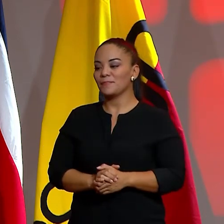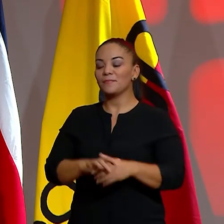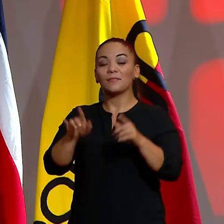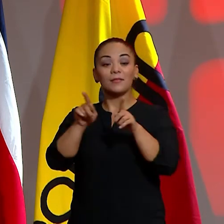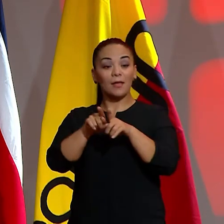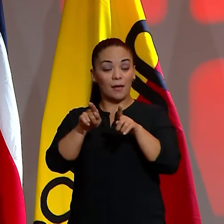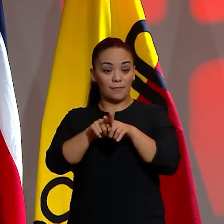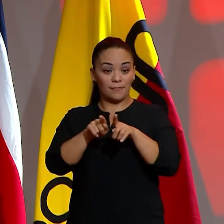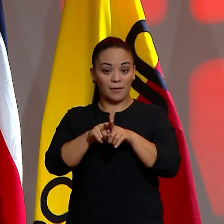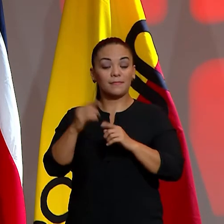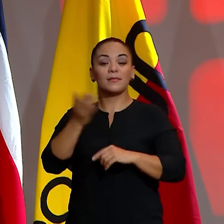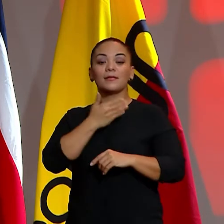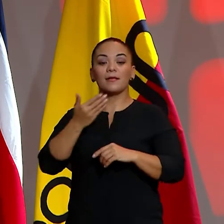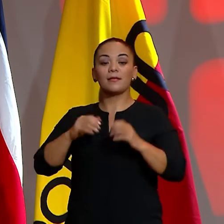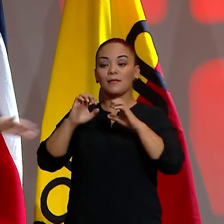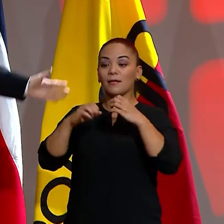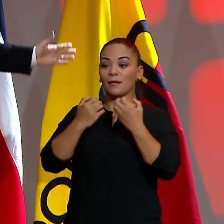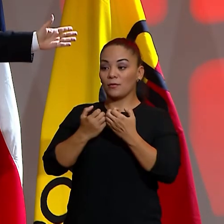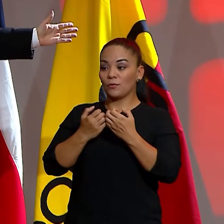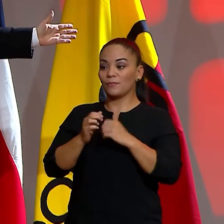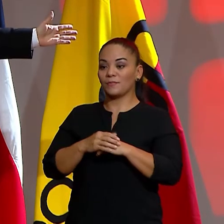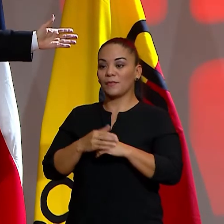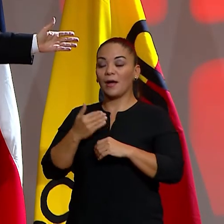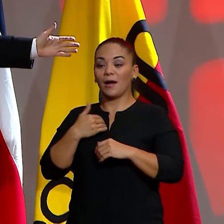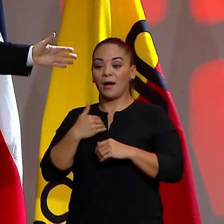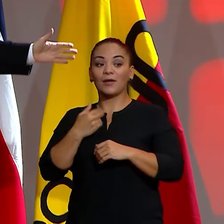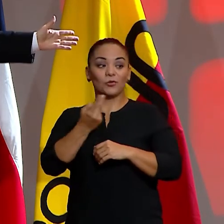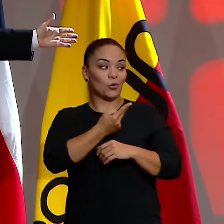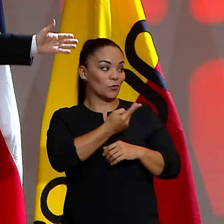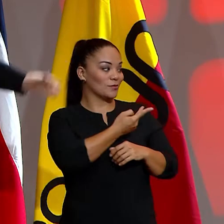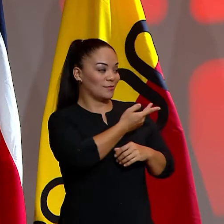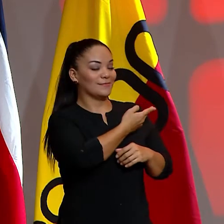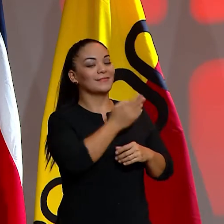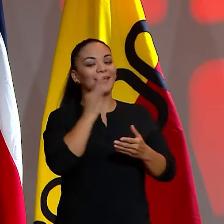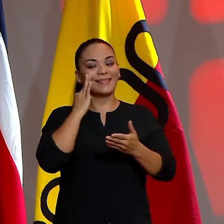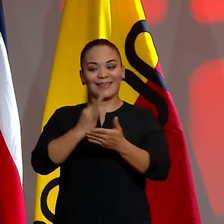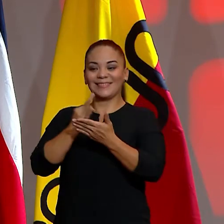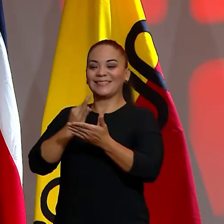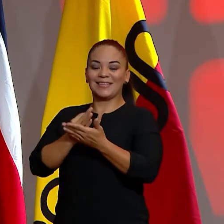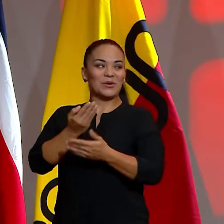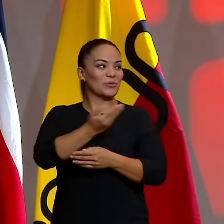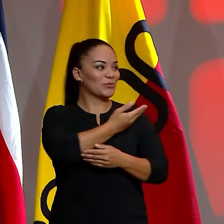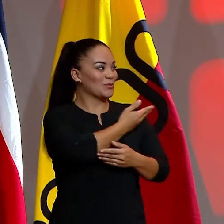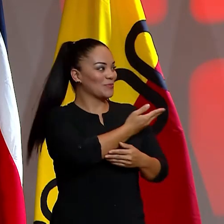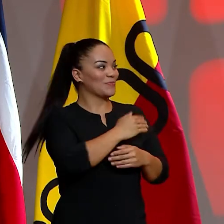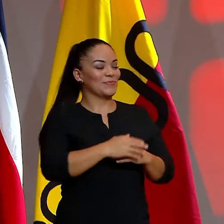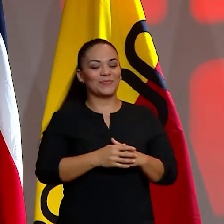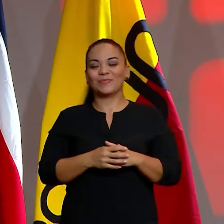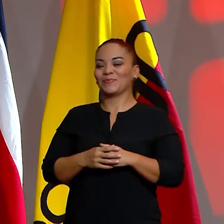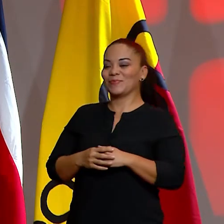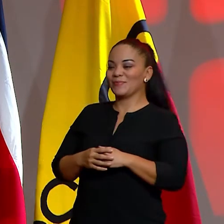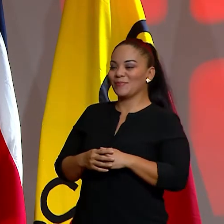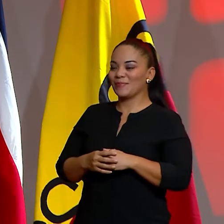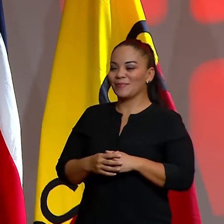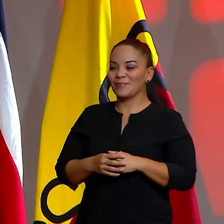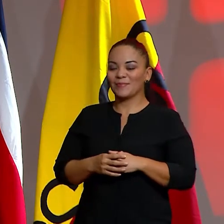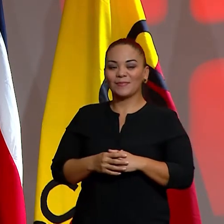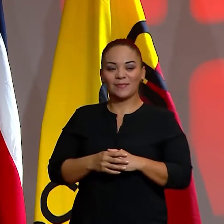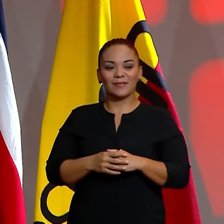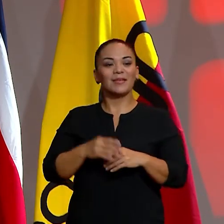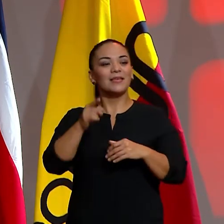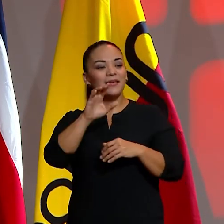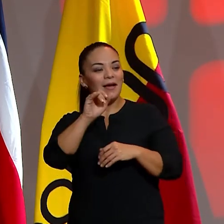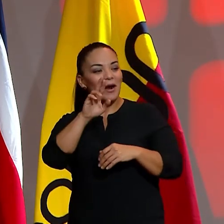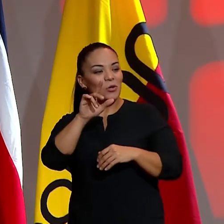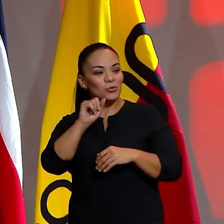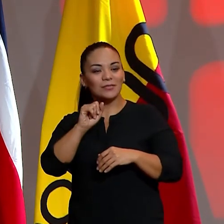Además, el heredero no es el ganador indiscutible. Bueno, aquí hay dos testigos, como Sidián y Germán, y ahí por anda Carlos